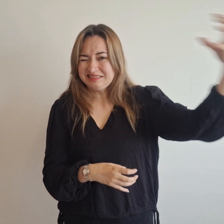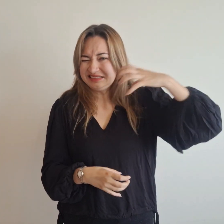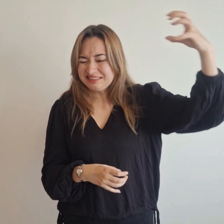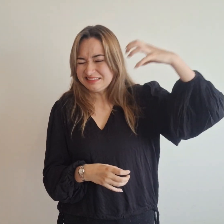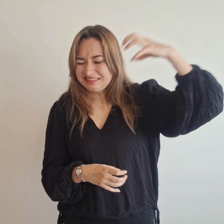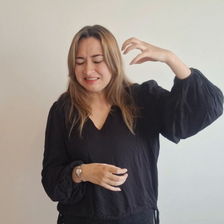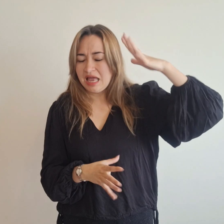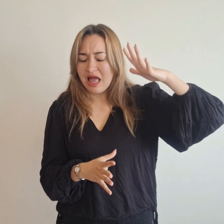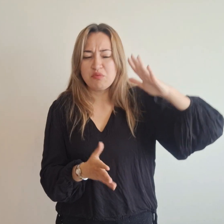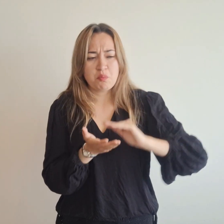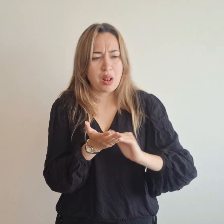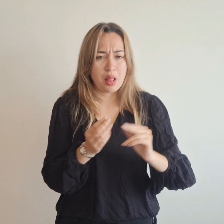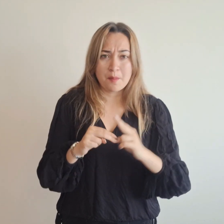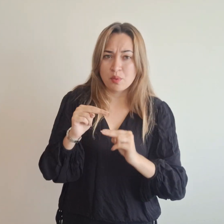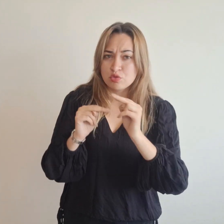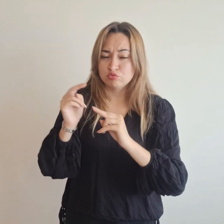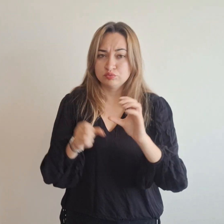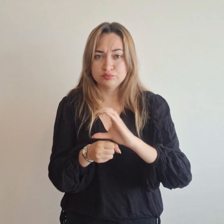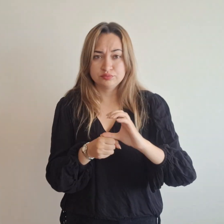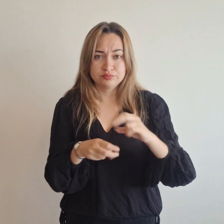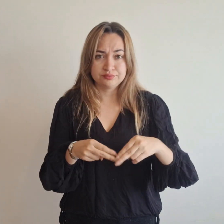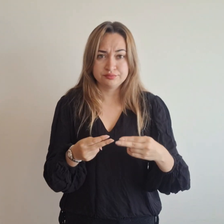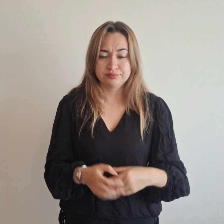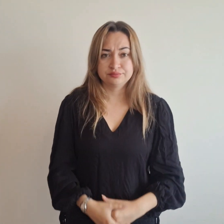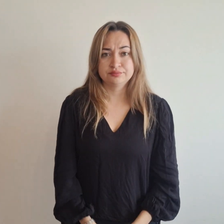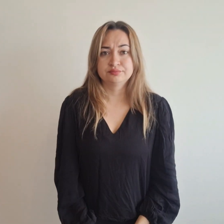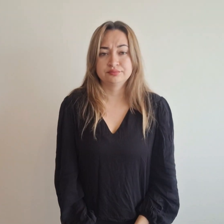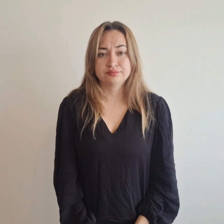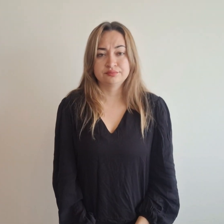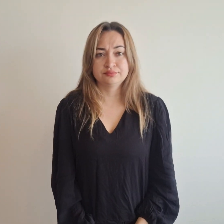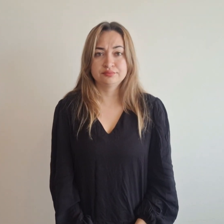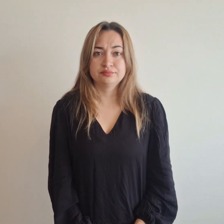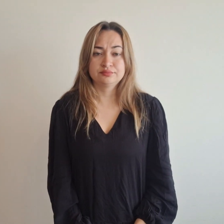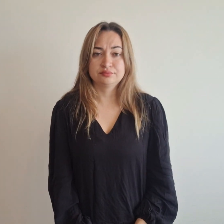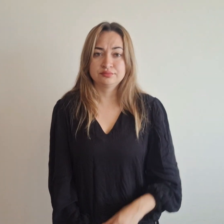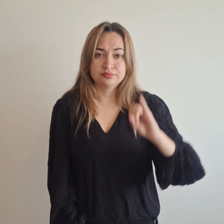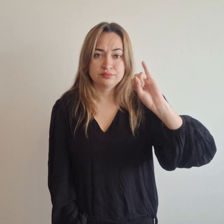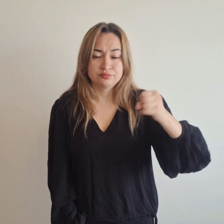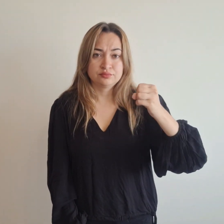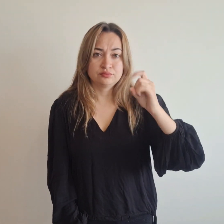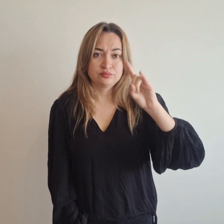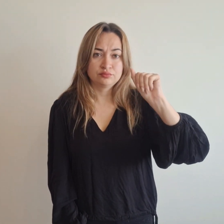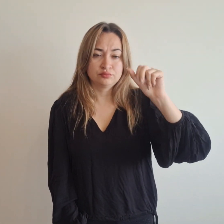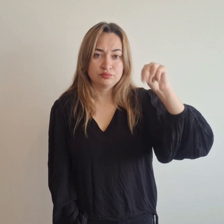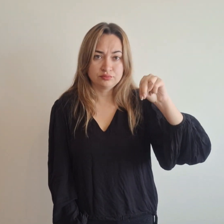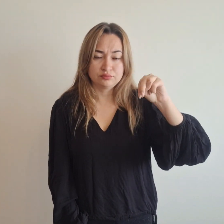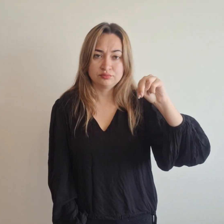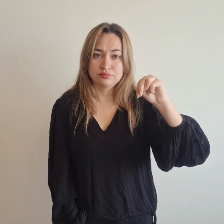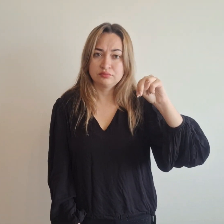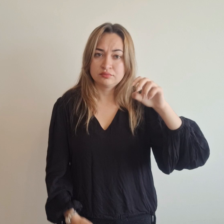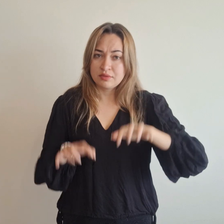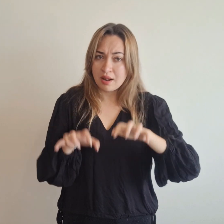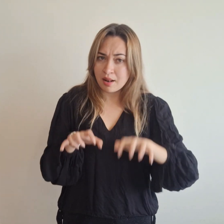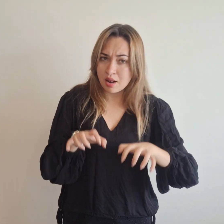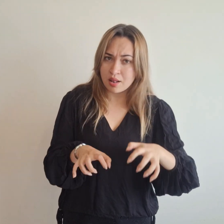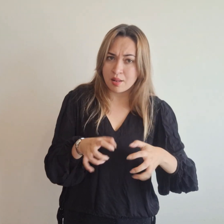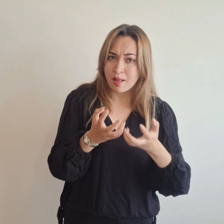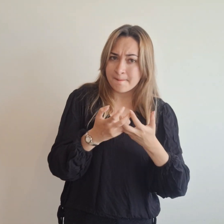infraestructura general de Tunja. Juan Carlos Pérez Mesa, secretario de Fomento Económico y